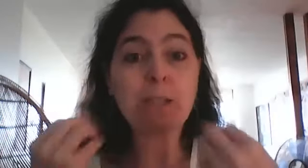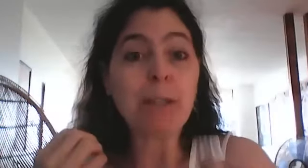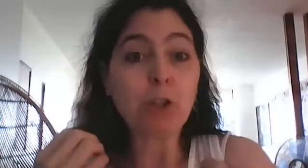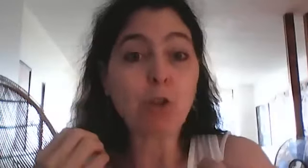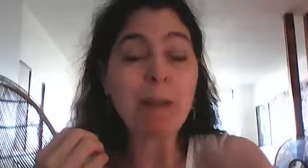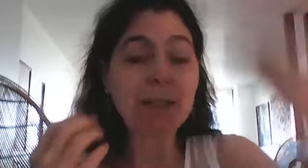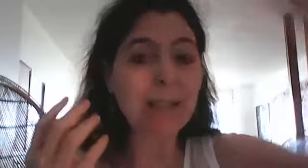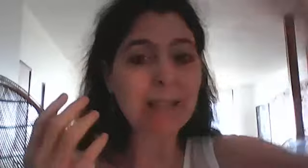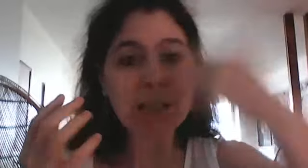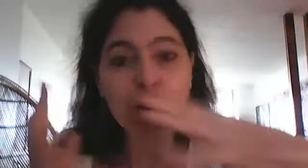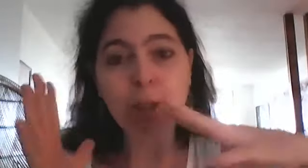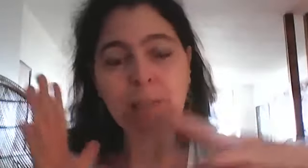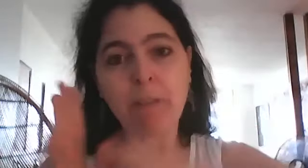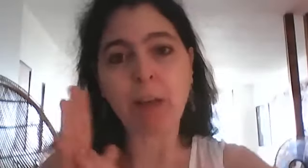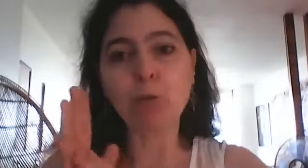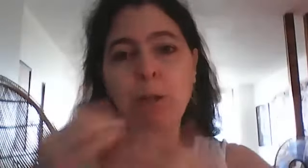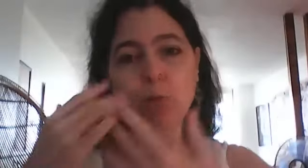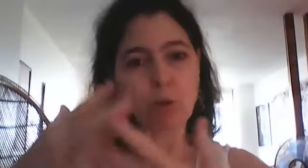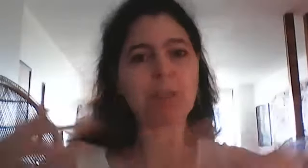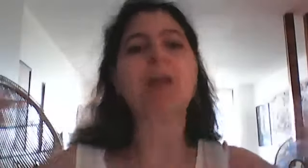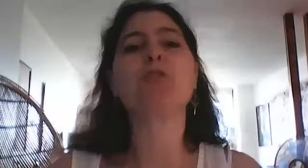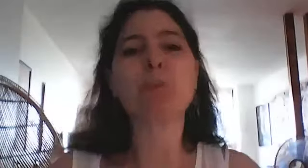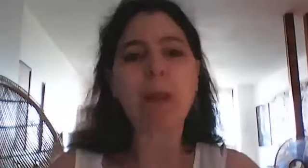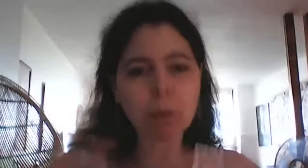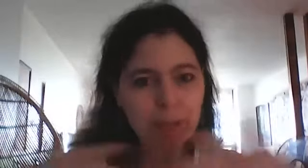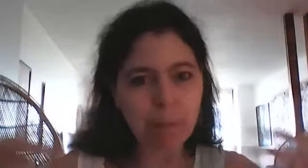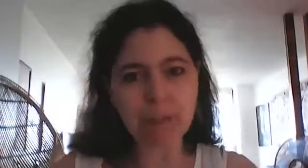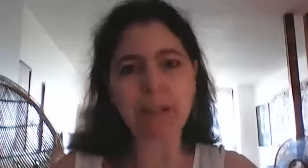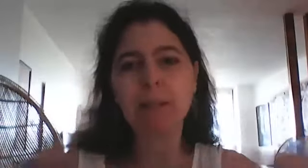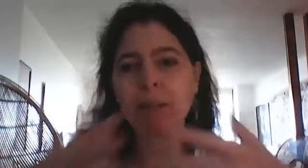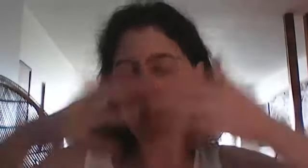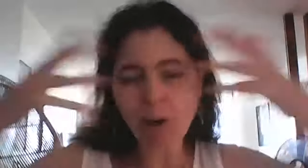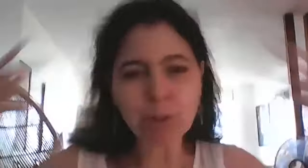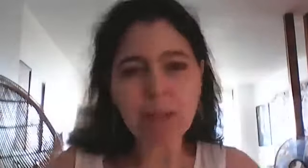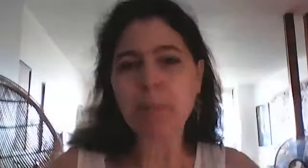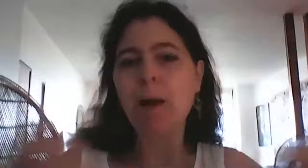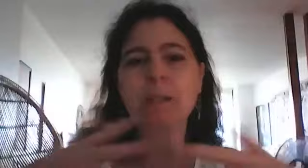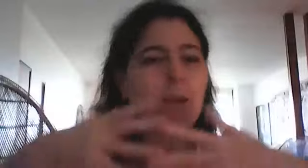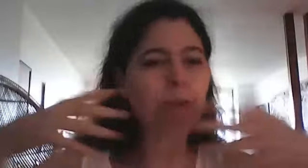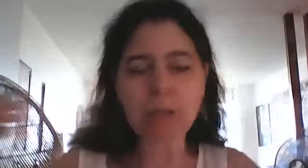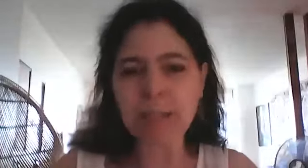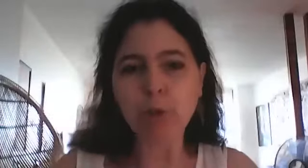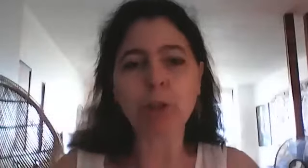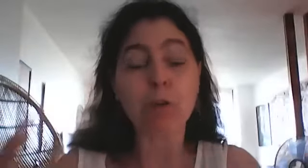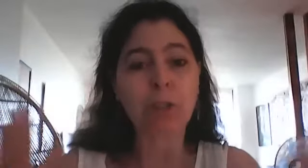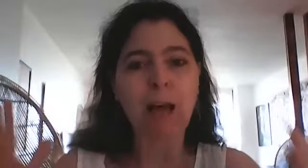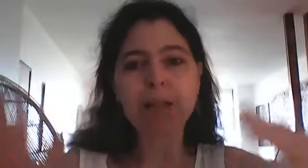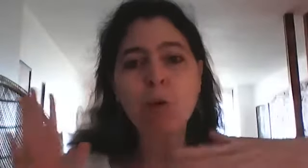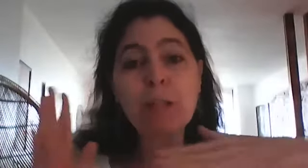c'est pas dans notre humanité c'est la source à travers nous et nous on se tasse du chemin on tasse la personnalité on tasse les pensées on tasse les doutes on se tasse on est